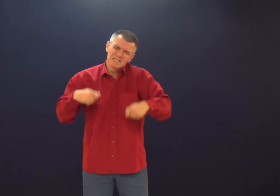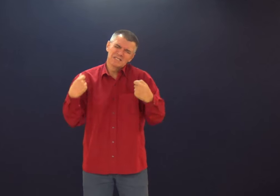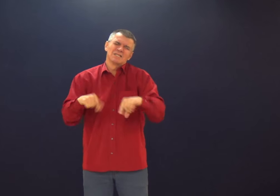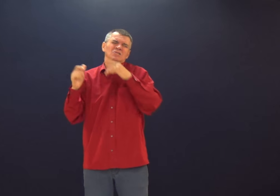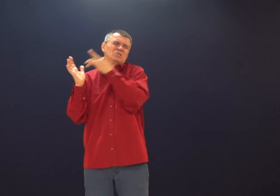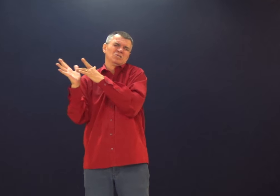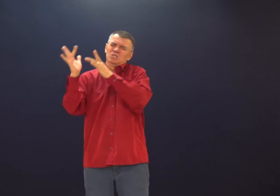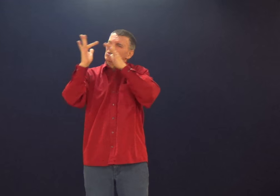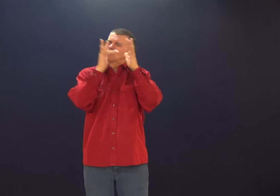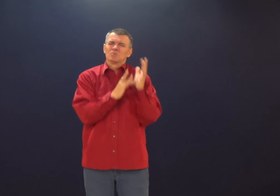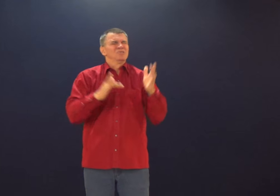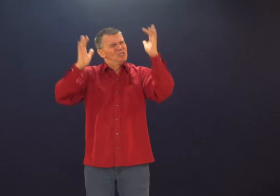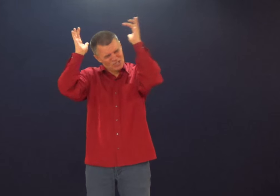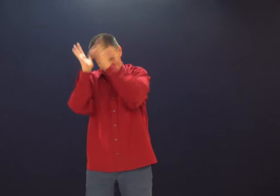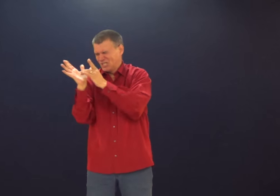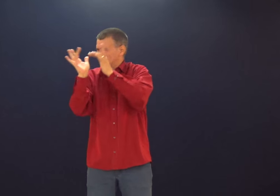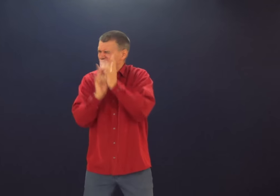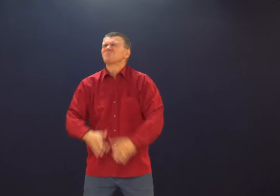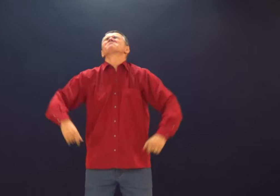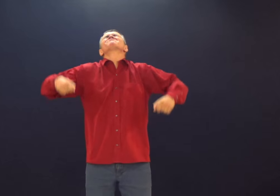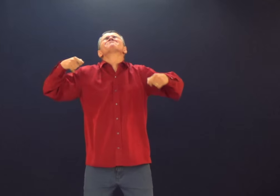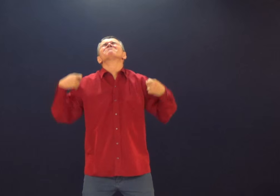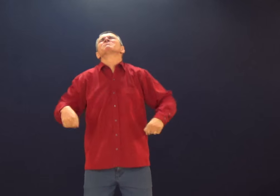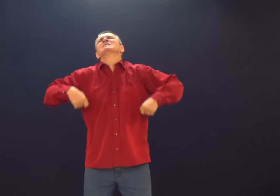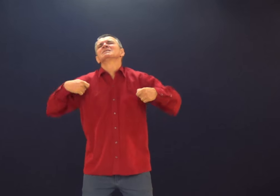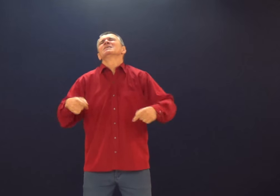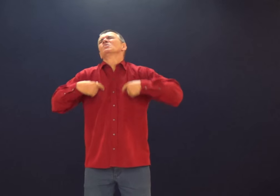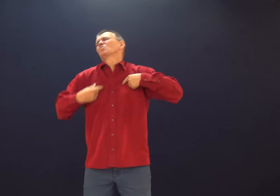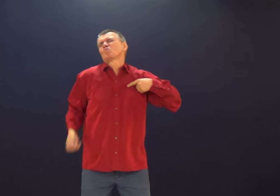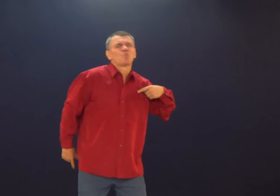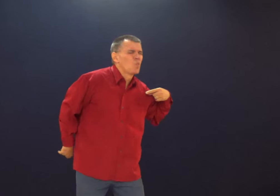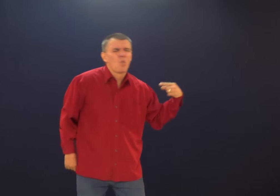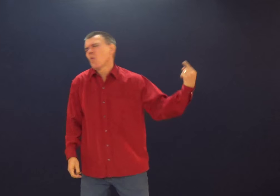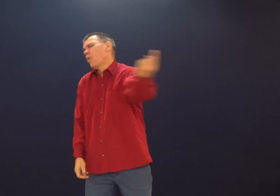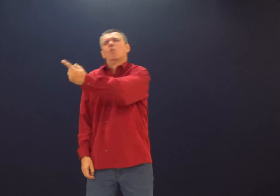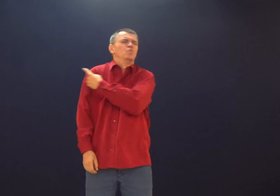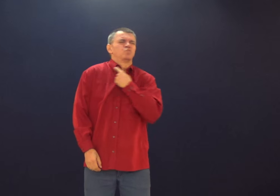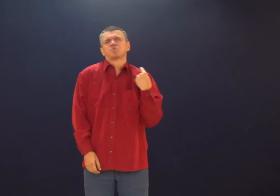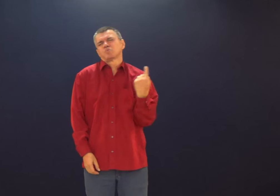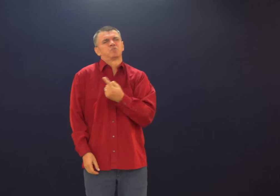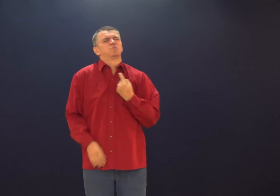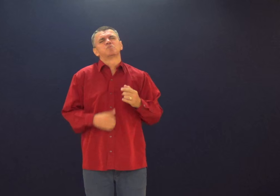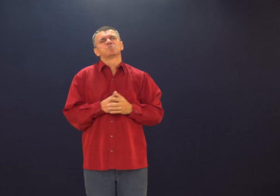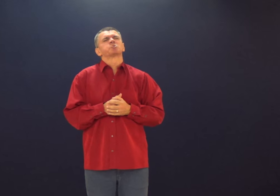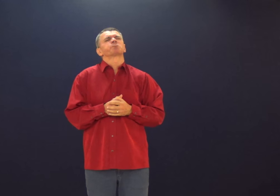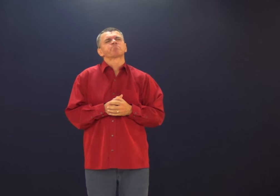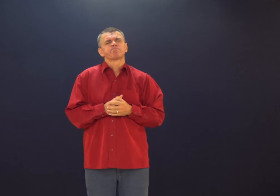do outro. Todos nós precisamos de Jesus. Sempre, sempre, sempre. Todos nós. Todos.